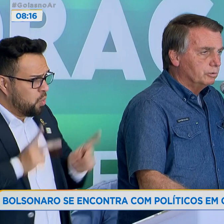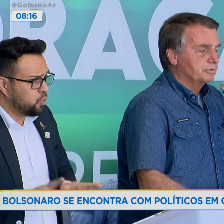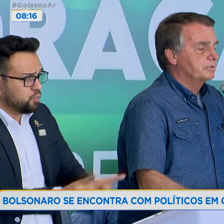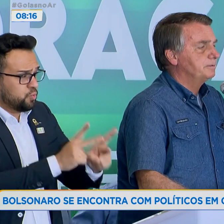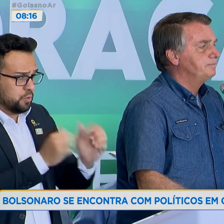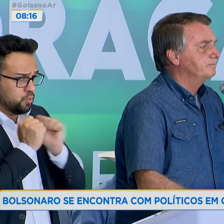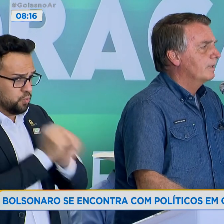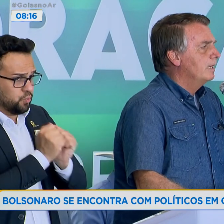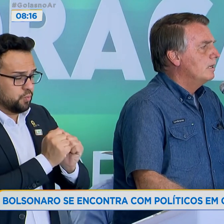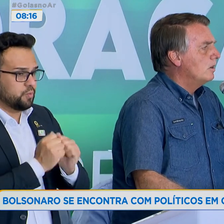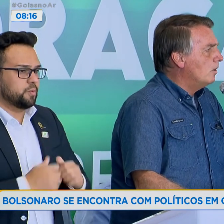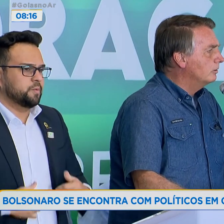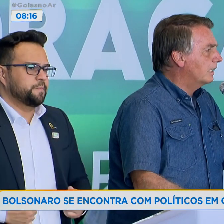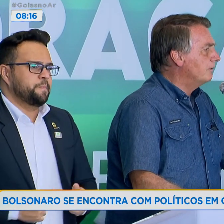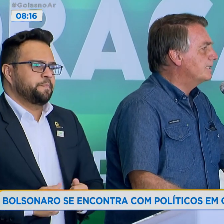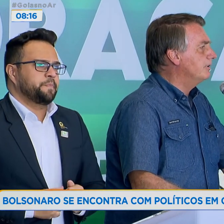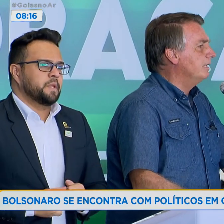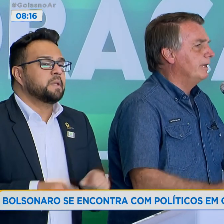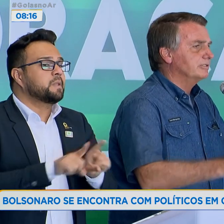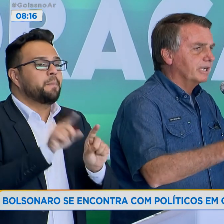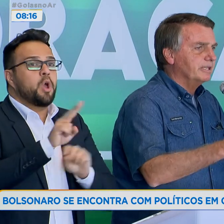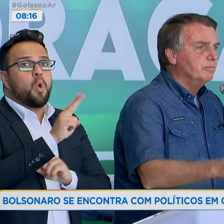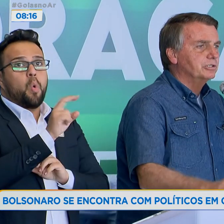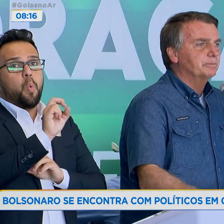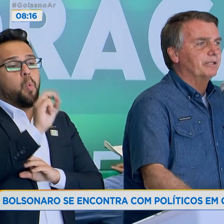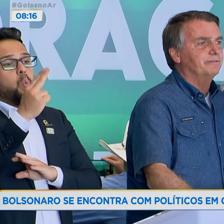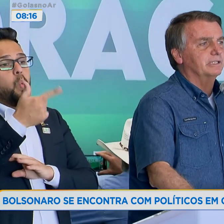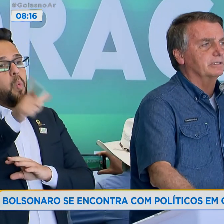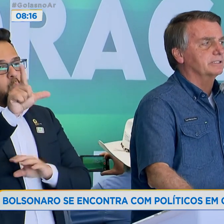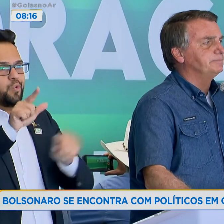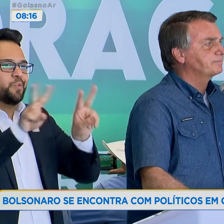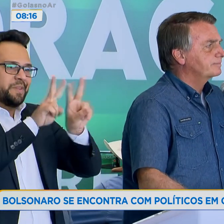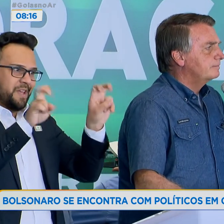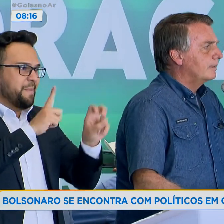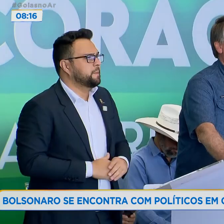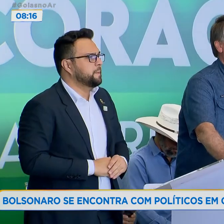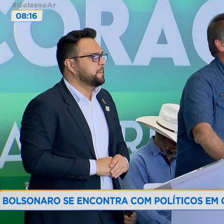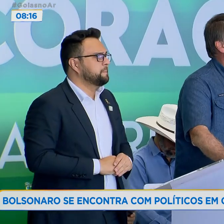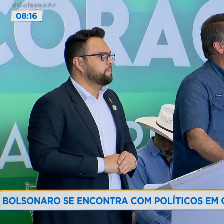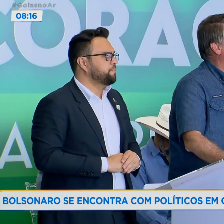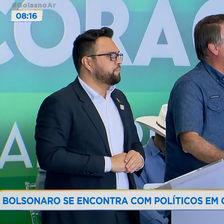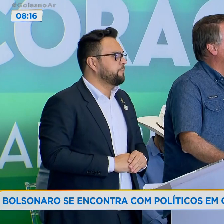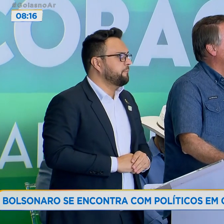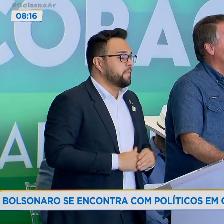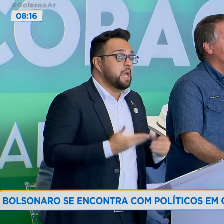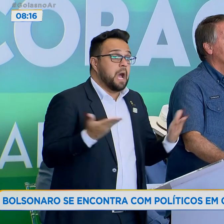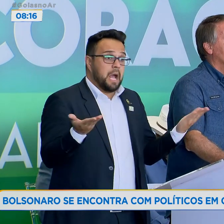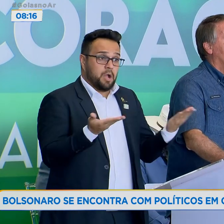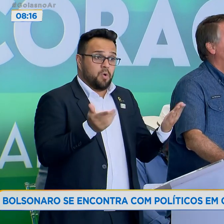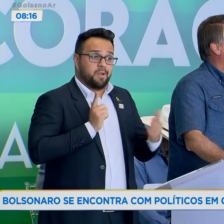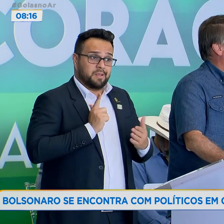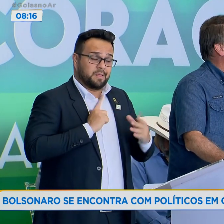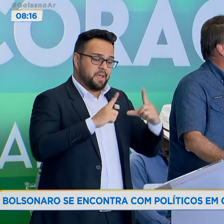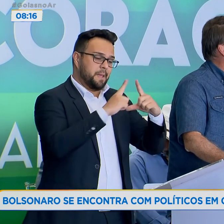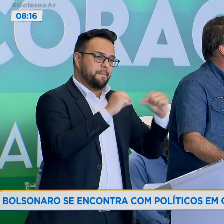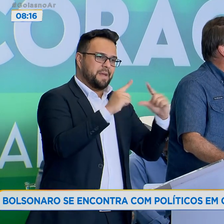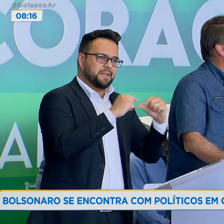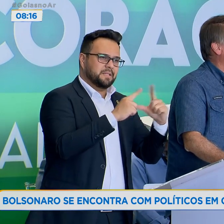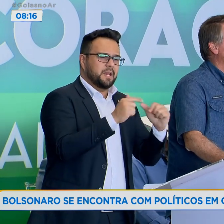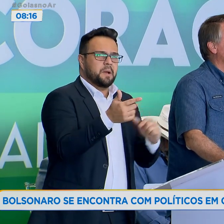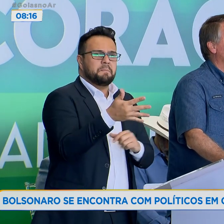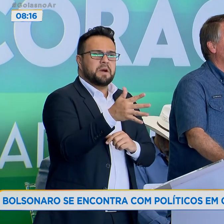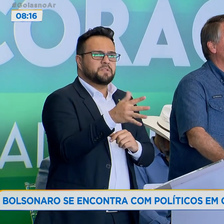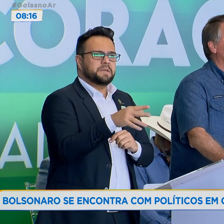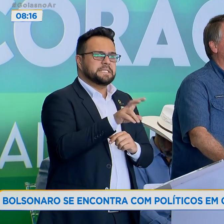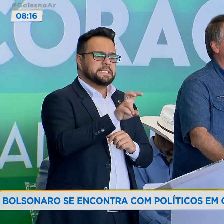Bolsonaro também falou sobre o protesto de indígenas que acontece em Brasília. Tem agora, em Brasília, aproximadamente